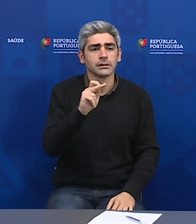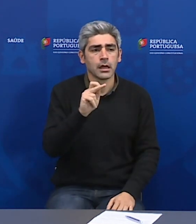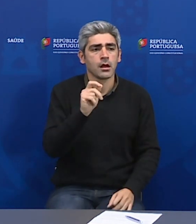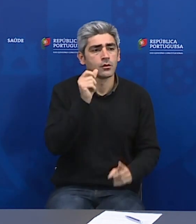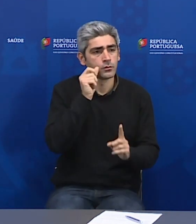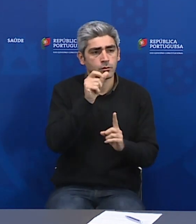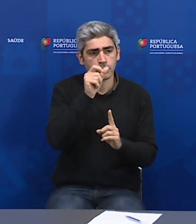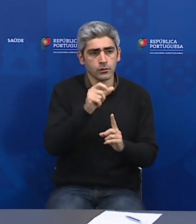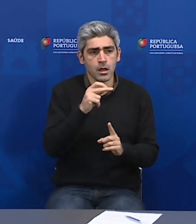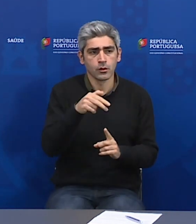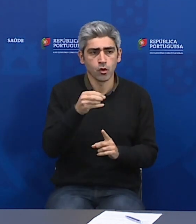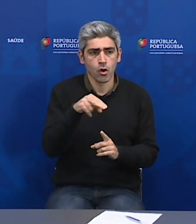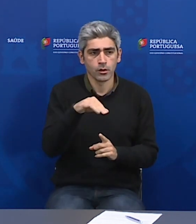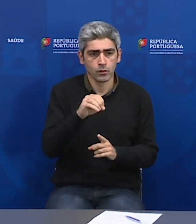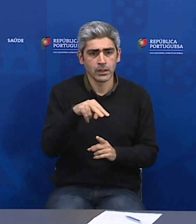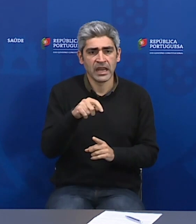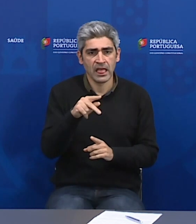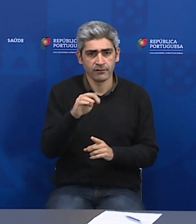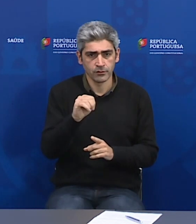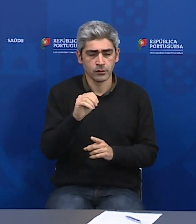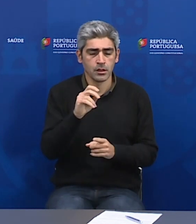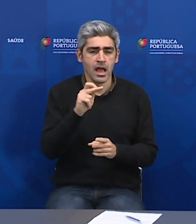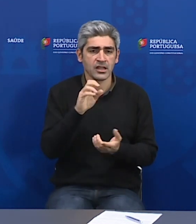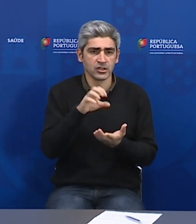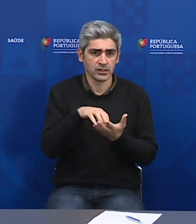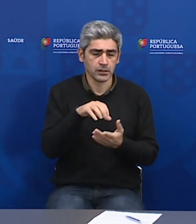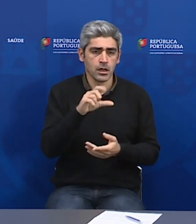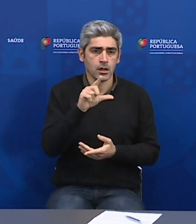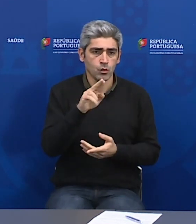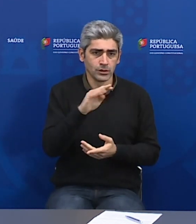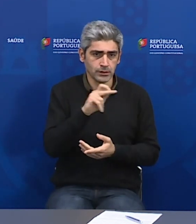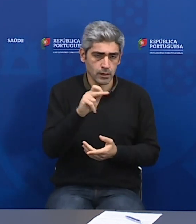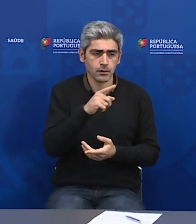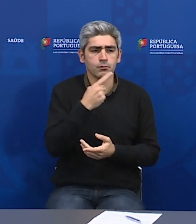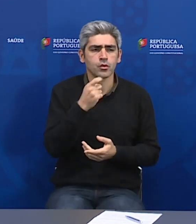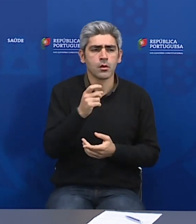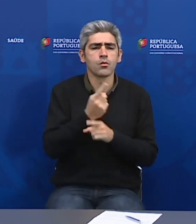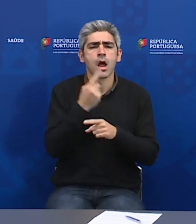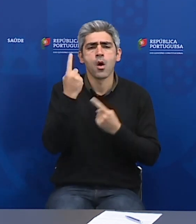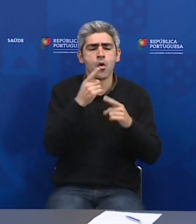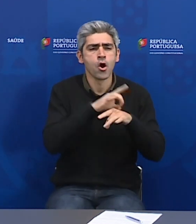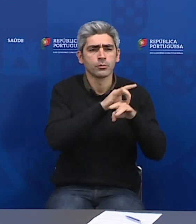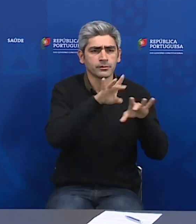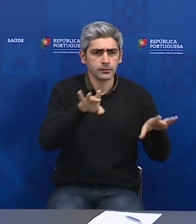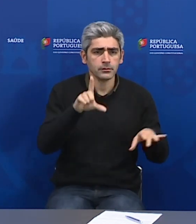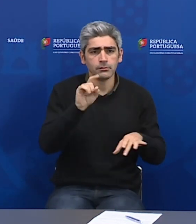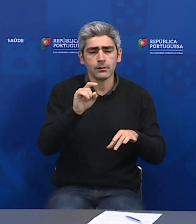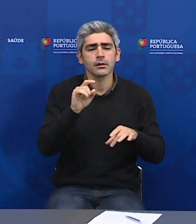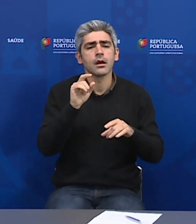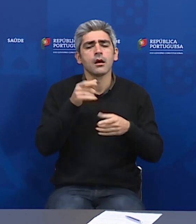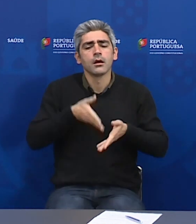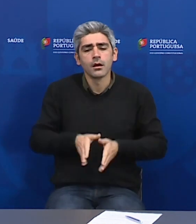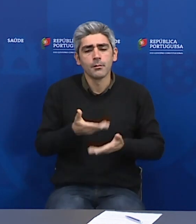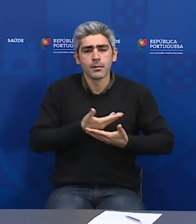Bom dia, António Neves da Agência Lusa. Queria perguntar porquê que alguns hospitais e maternidades estão a impedir as grávidas de levarem